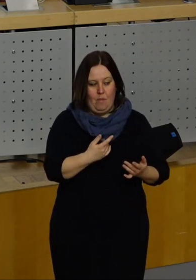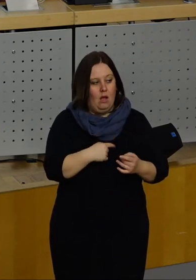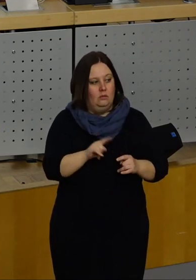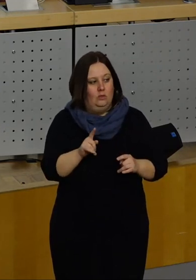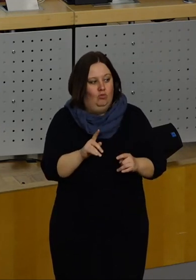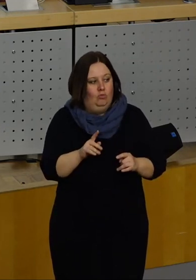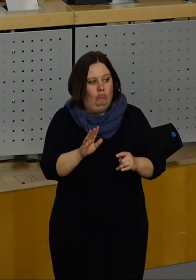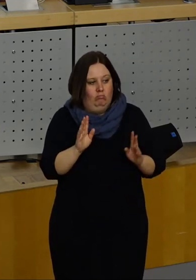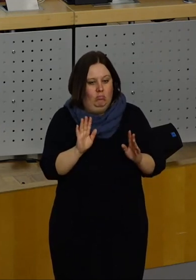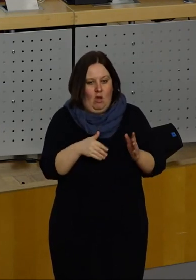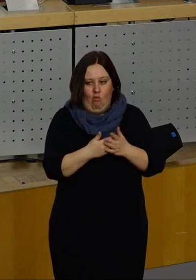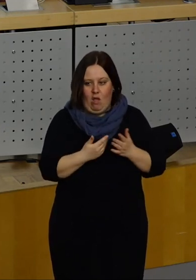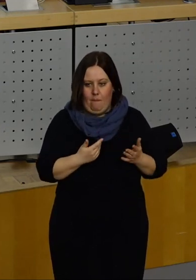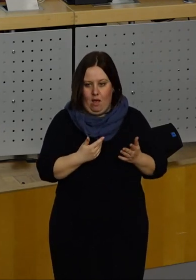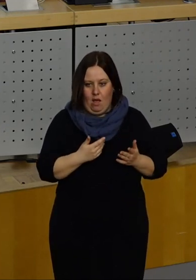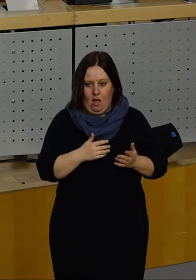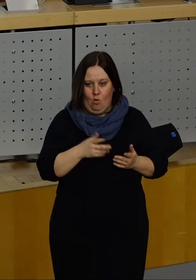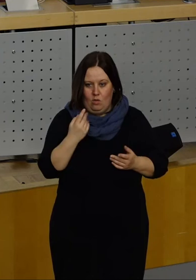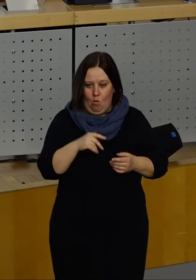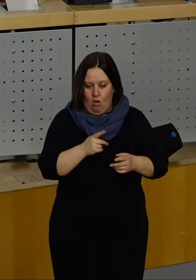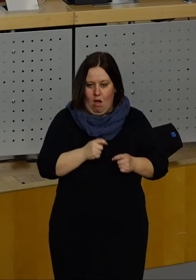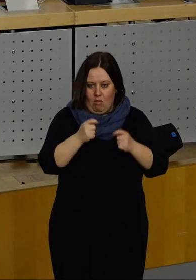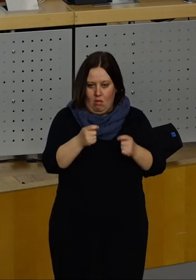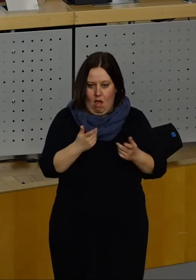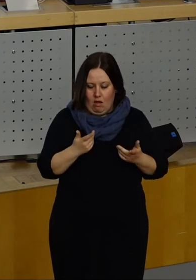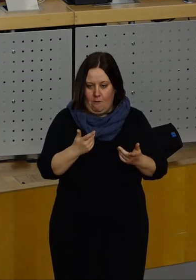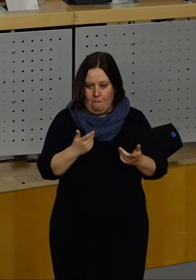Aufgabe sein, und das klingt in der Begründung des Antrages rein,